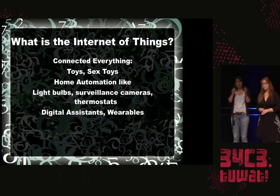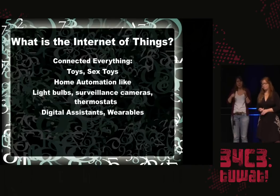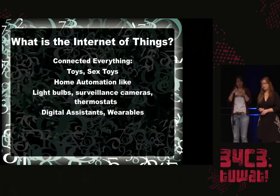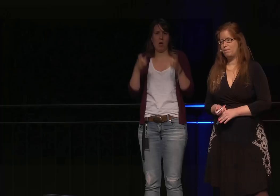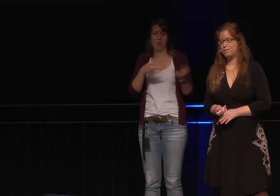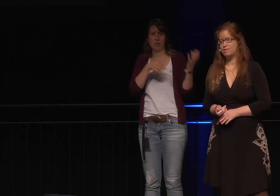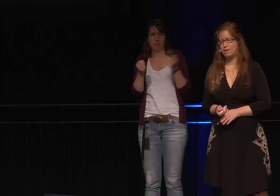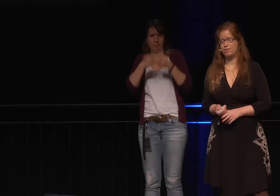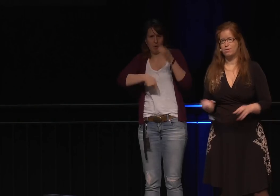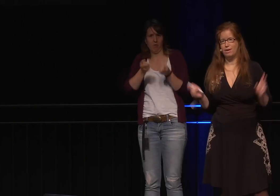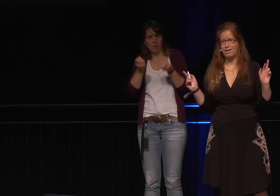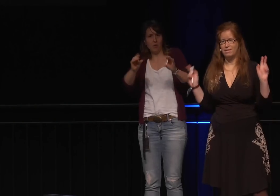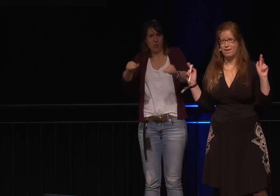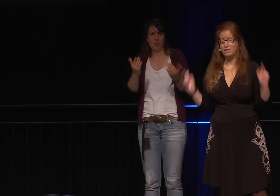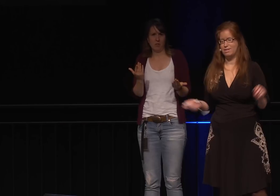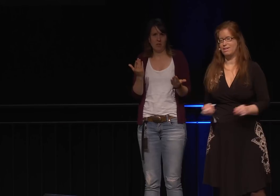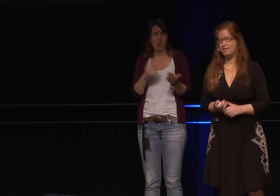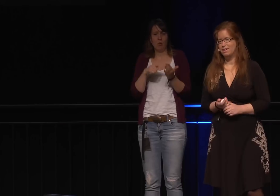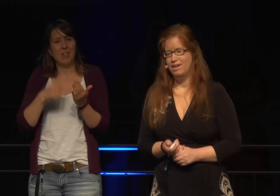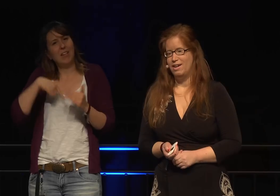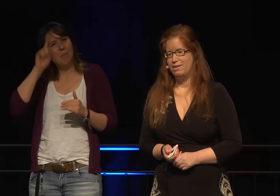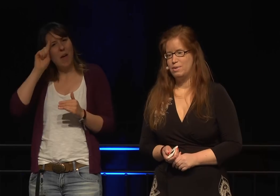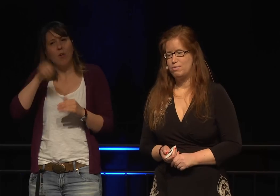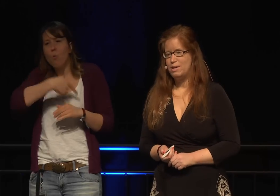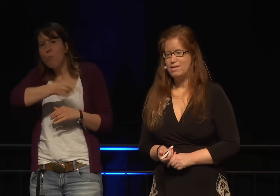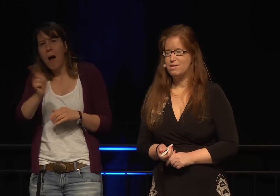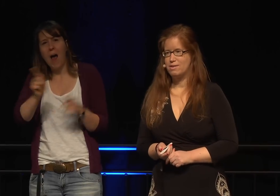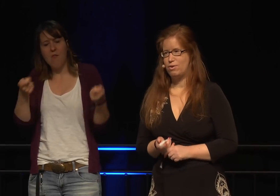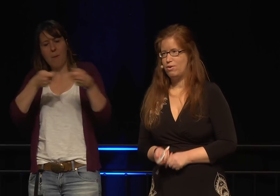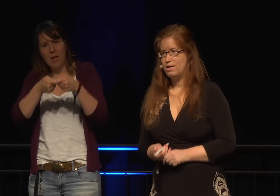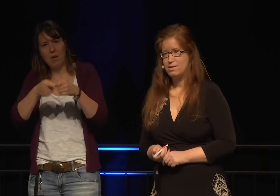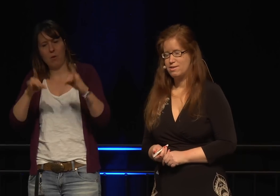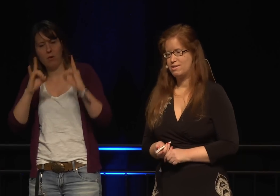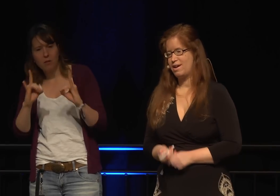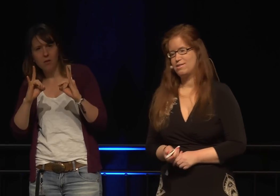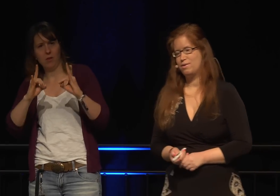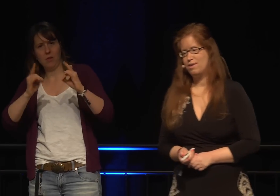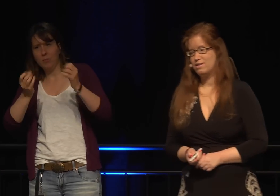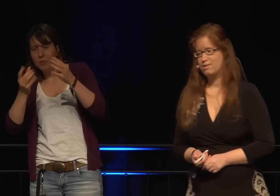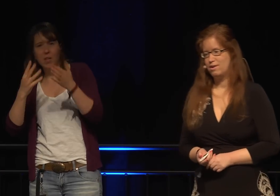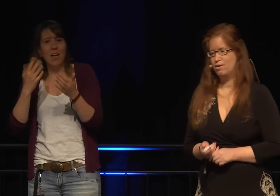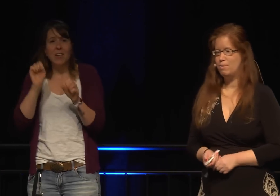das Zeug im Wohnzimmer ist nicht das Hauptthema. Das Hauptthema ist